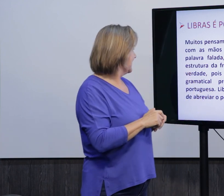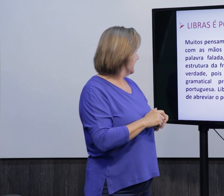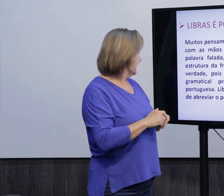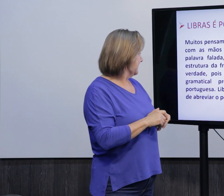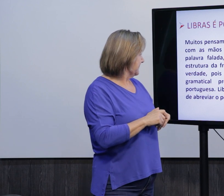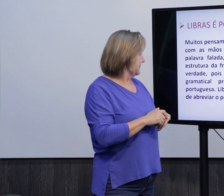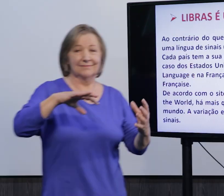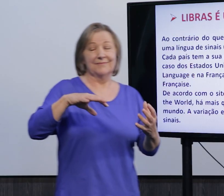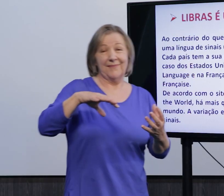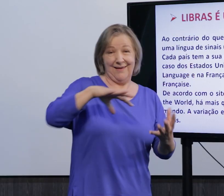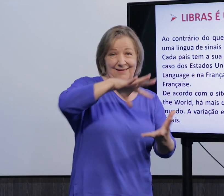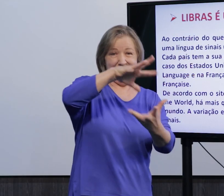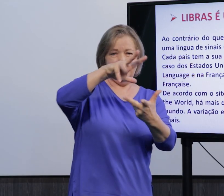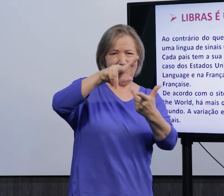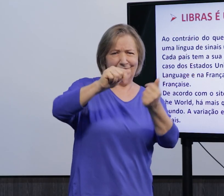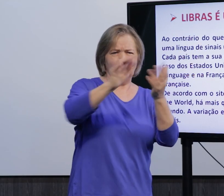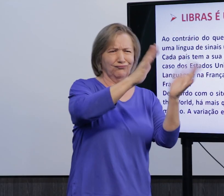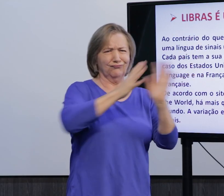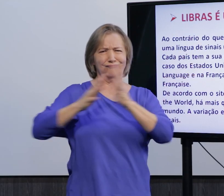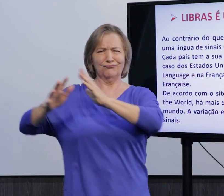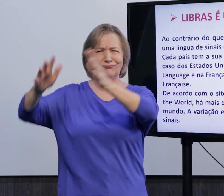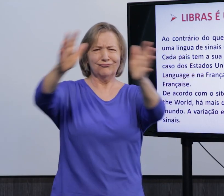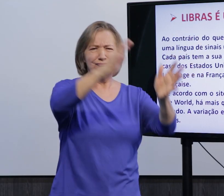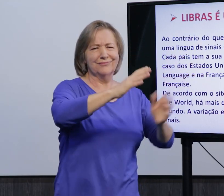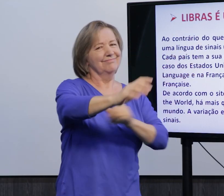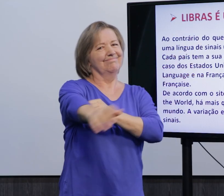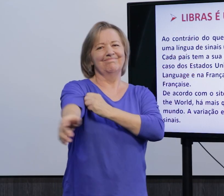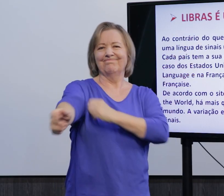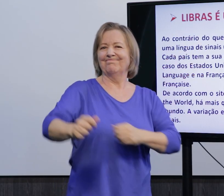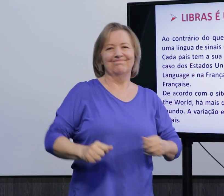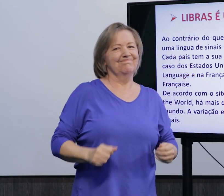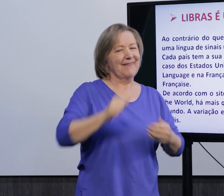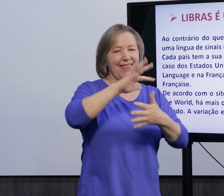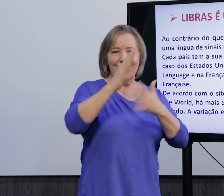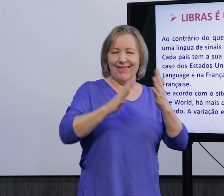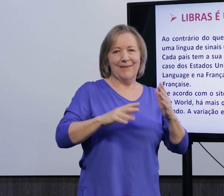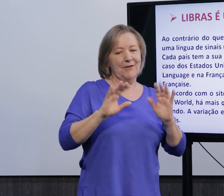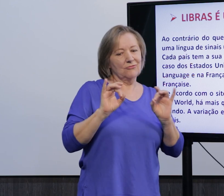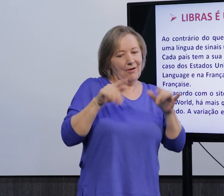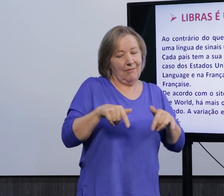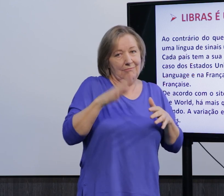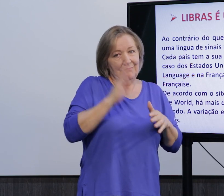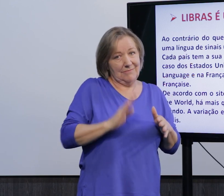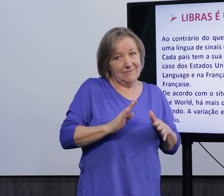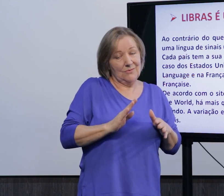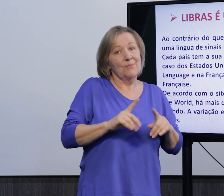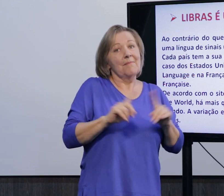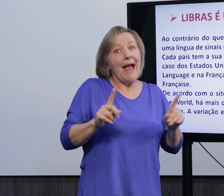Libras acontece a mesma coisa. A Libras é uma língua universal? Não, né, a Libras é